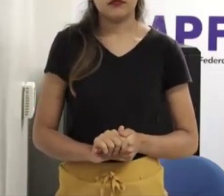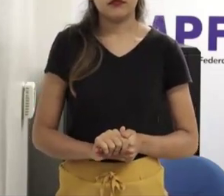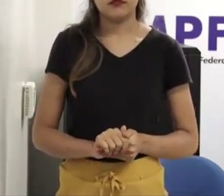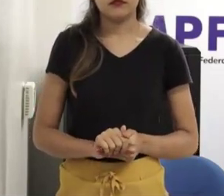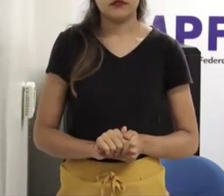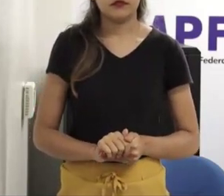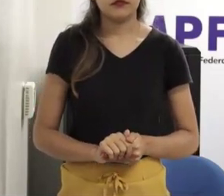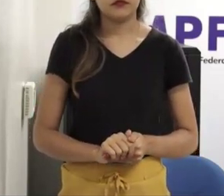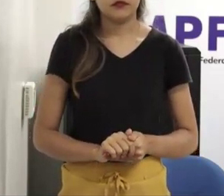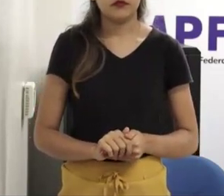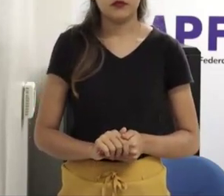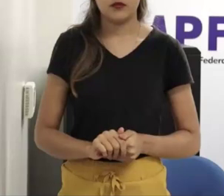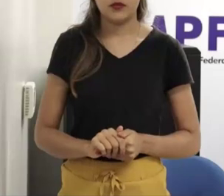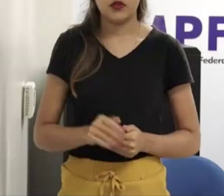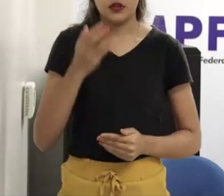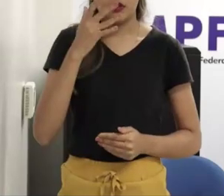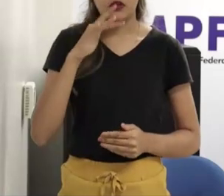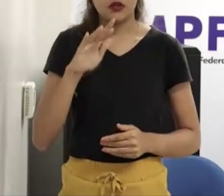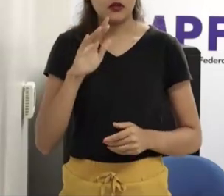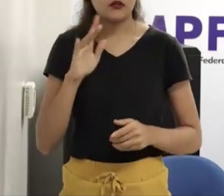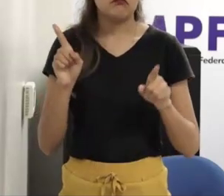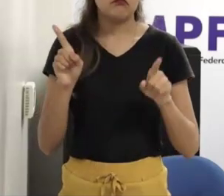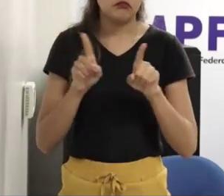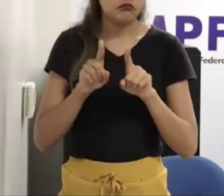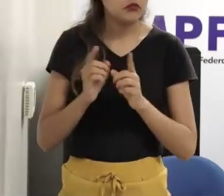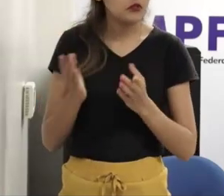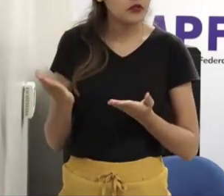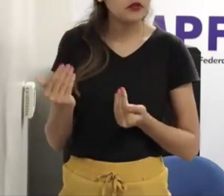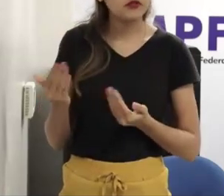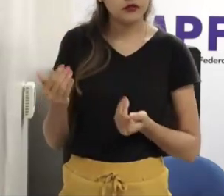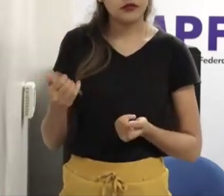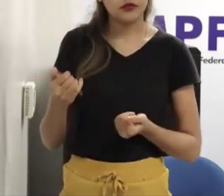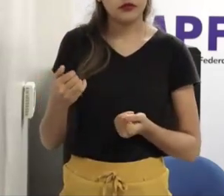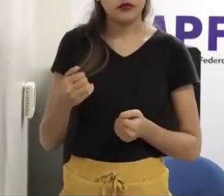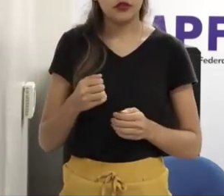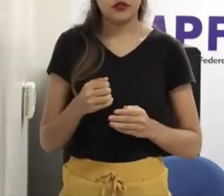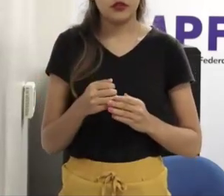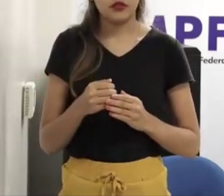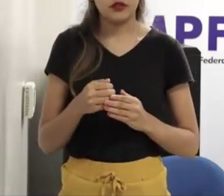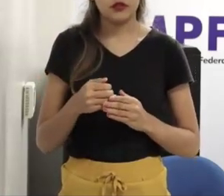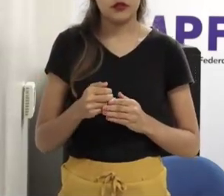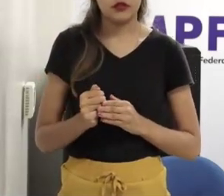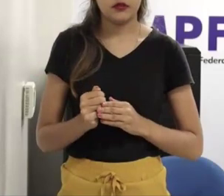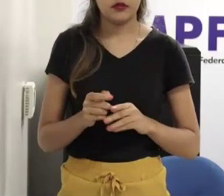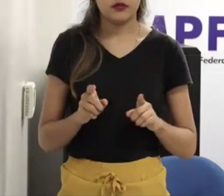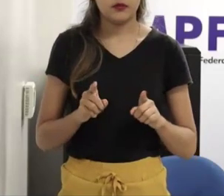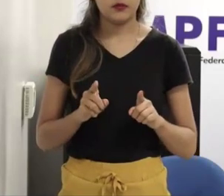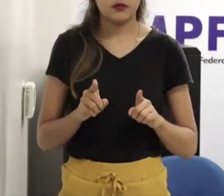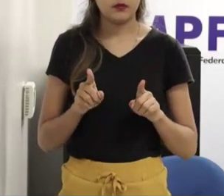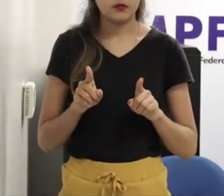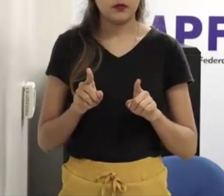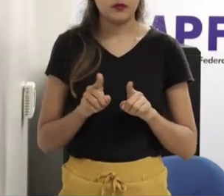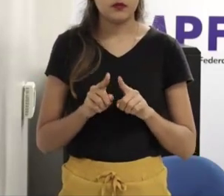de vida sexual para jovens, porque, não se, existe esse tabu, essa, esse